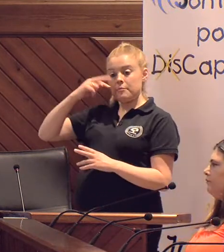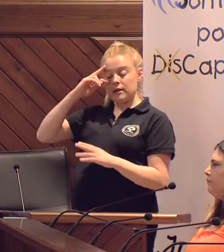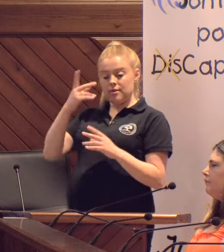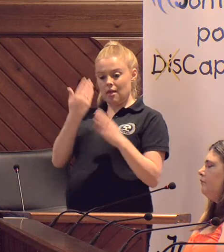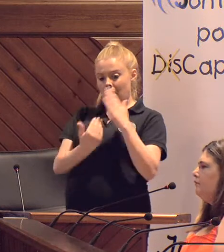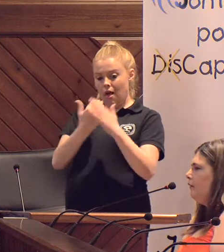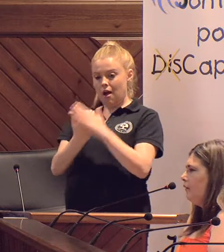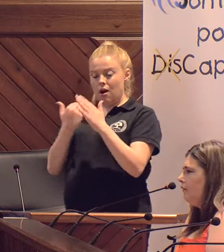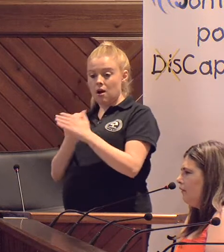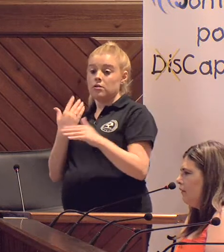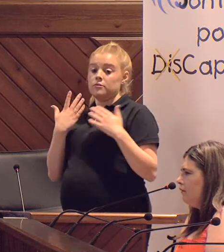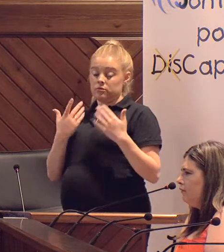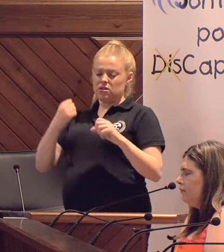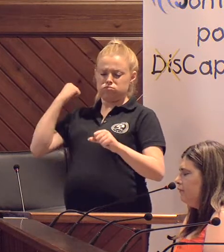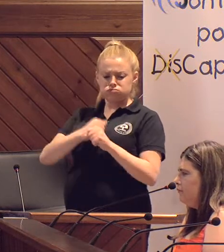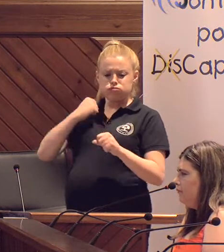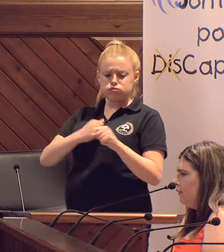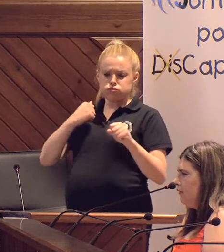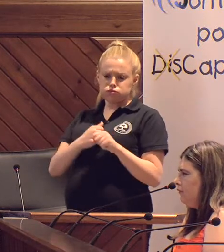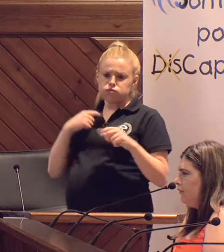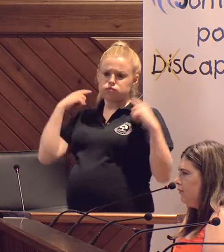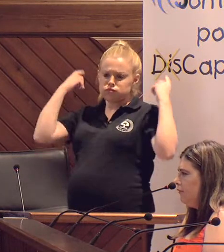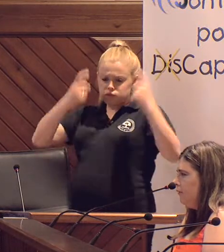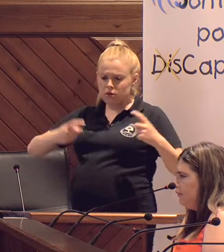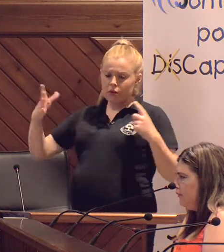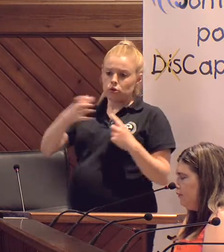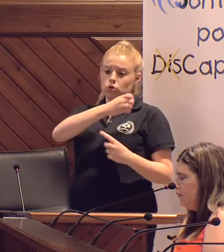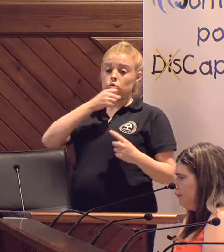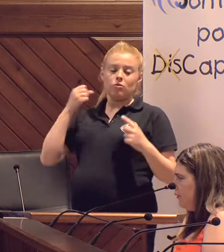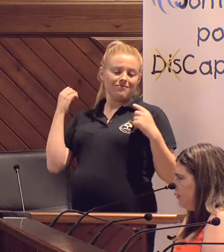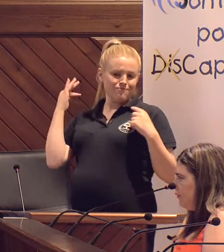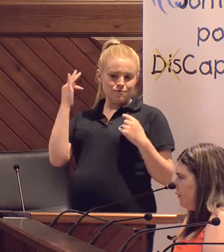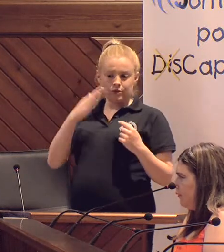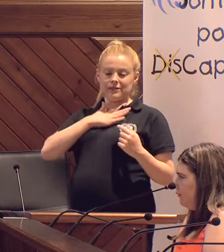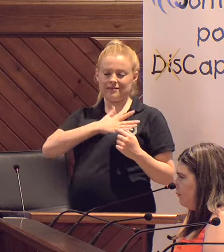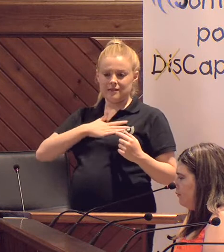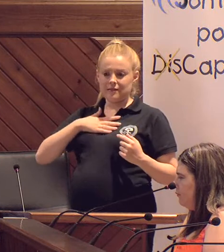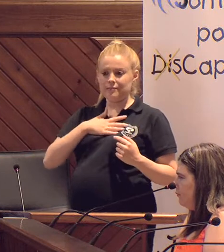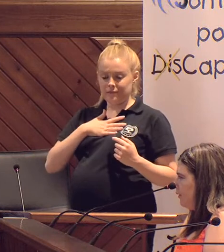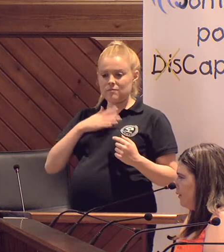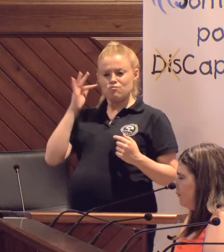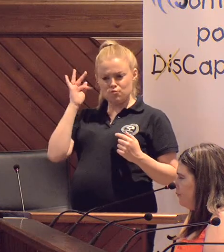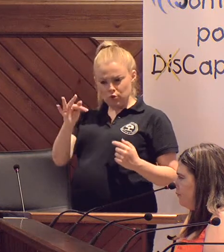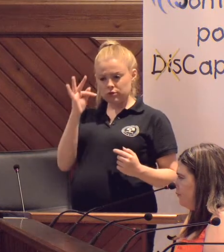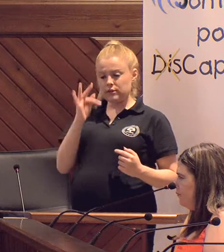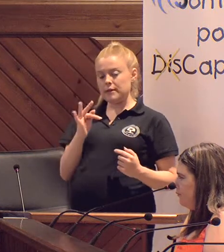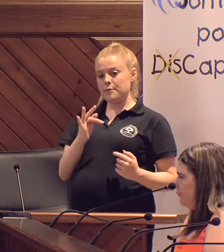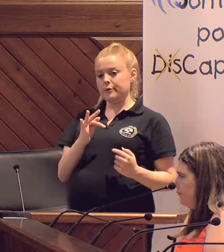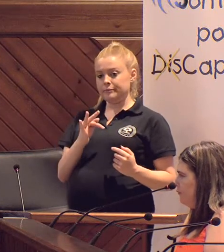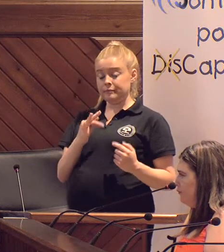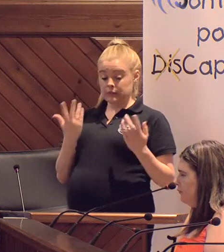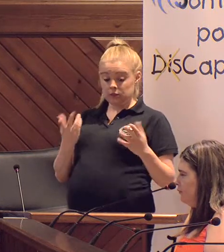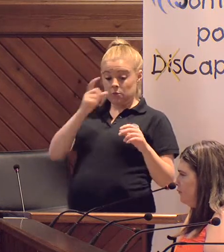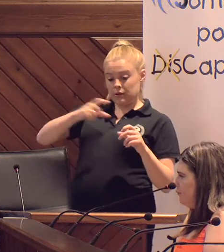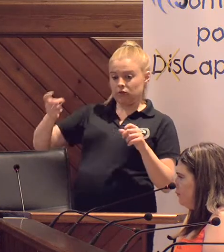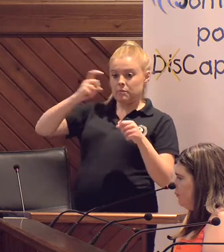estos días, pesar del gran trabajo y esfuerzo por parte de todos, ha resultado muy gratificante y positiva, tanto para